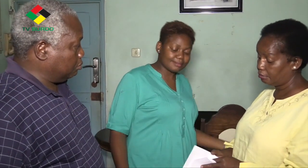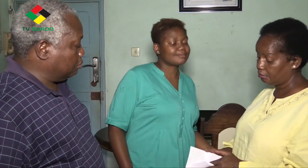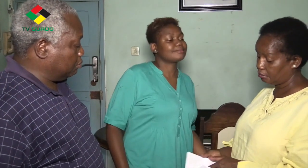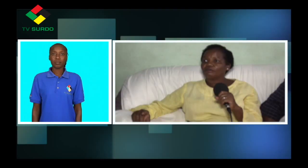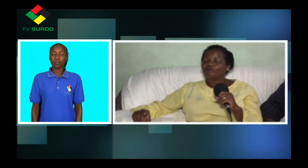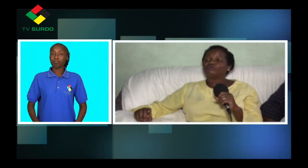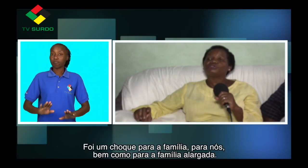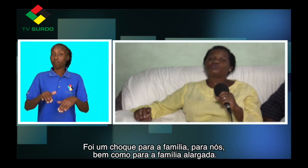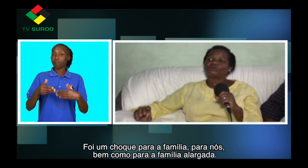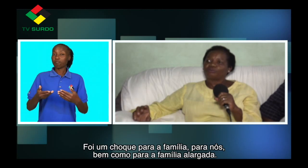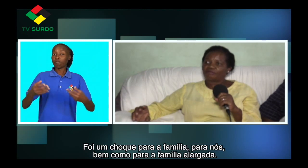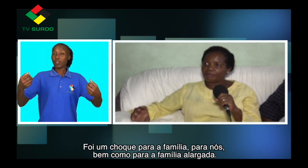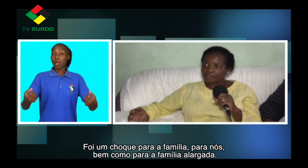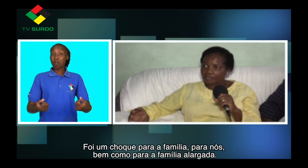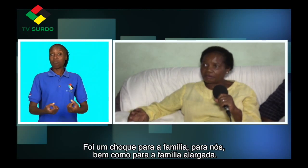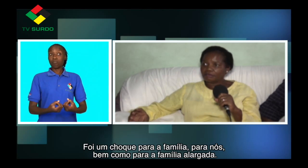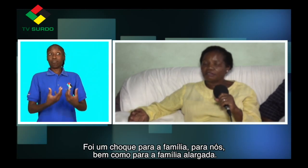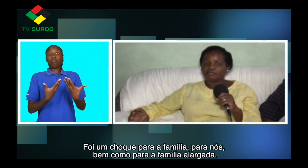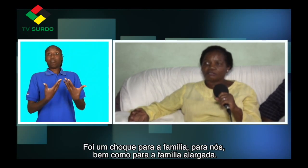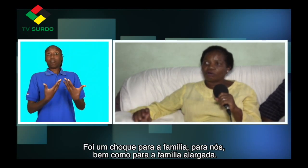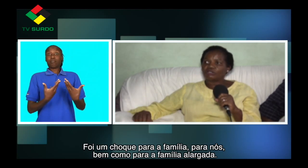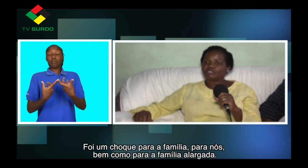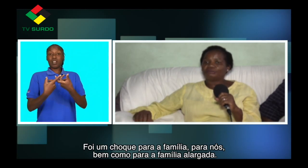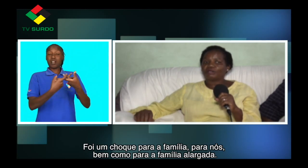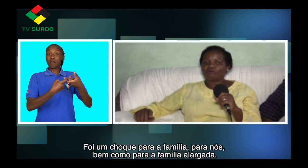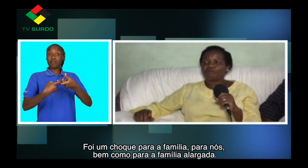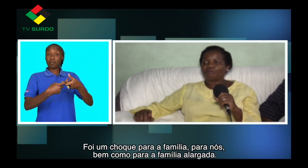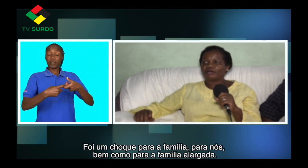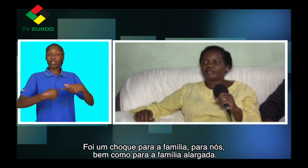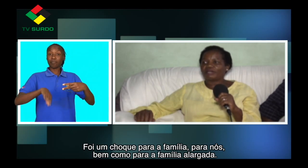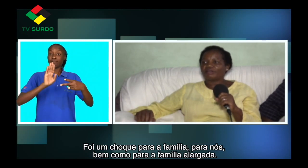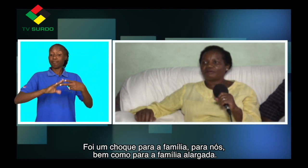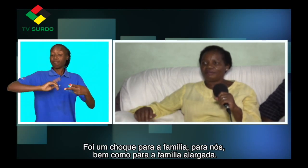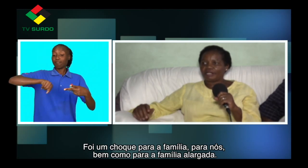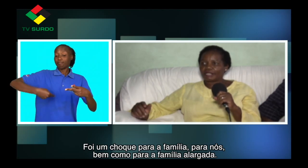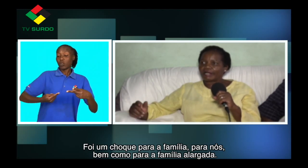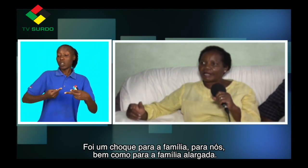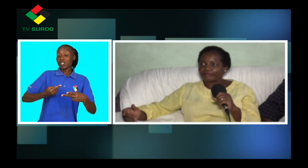Foi um choque para a família. Nós, bem como para a família alargada.